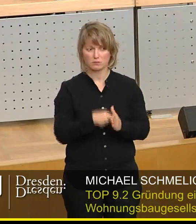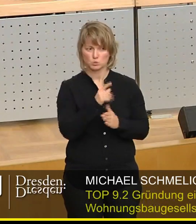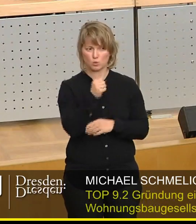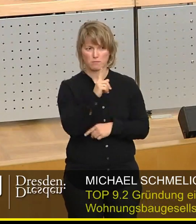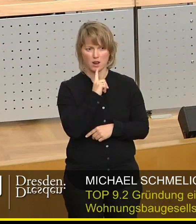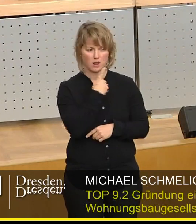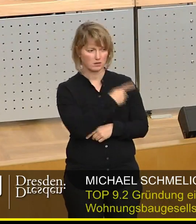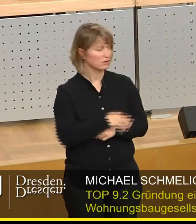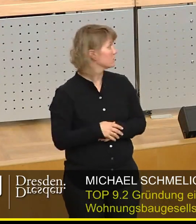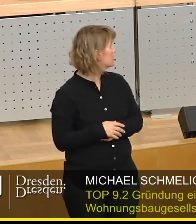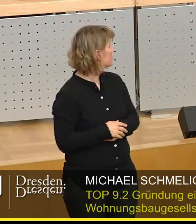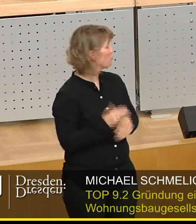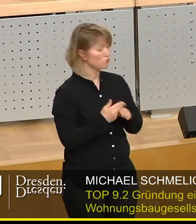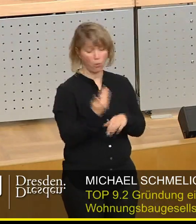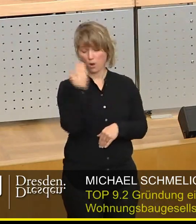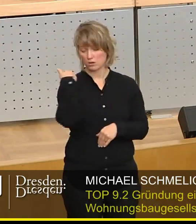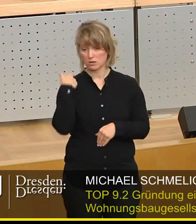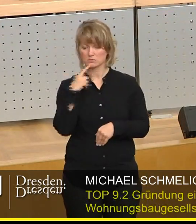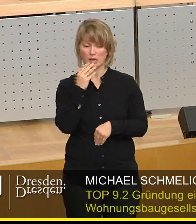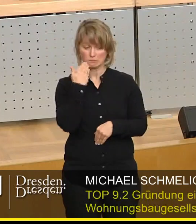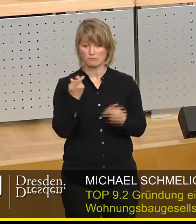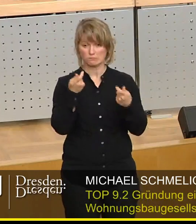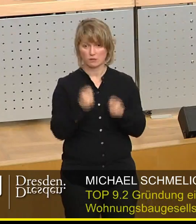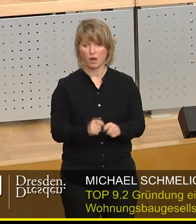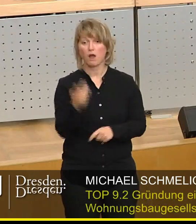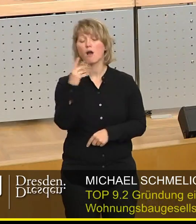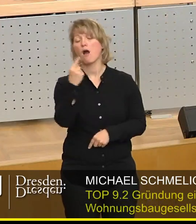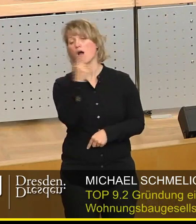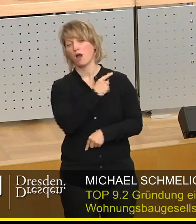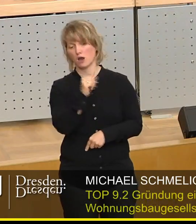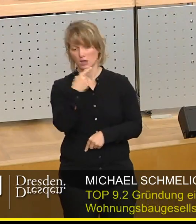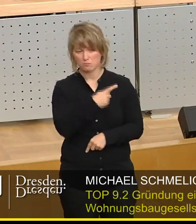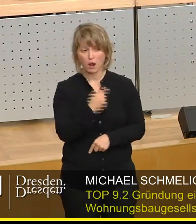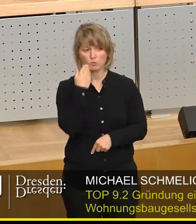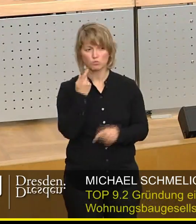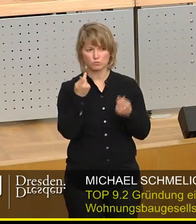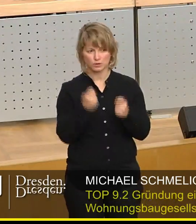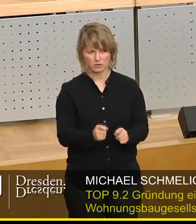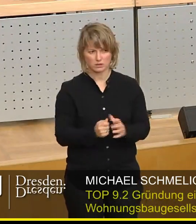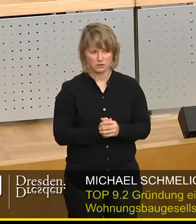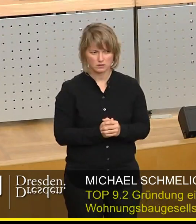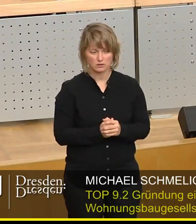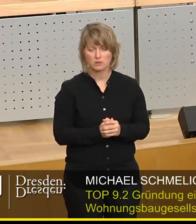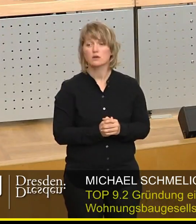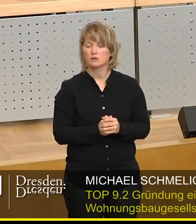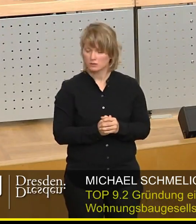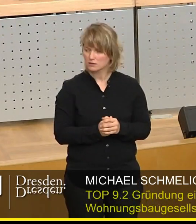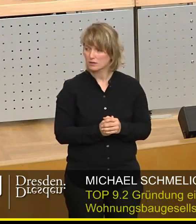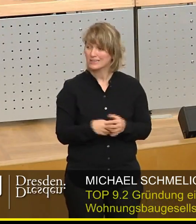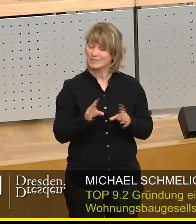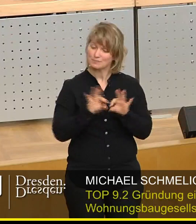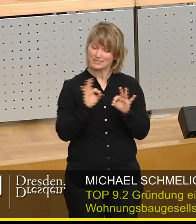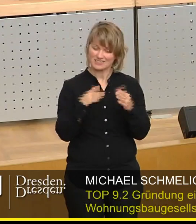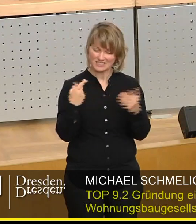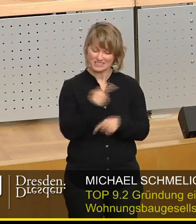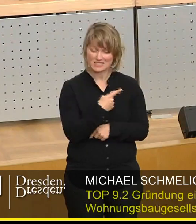Ich habe schon vor einer Weile gesagt, kommen Sie bitte zum Schluss, da die Zeit abgelaufen war. Und ein hilfreiches Instrument ist dabei immer,